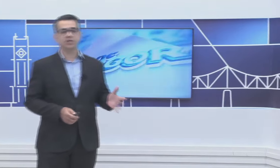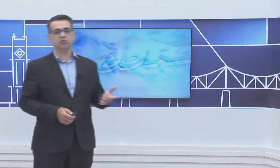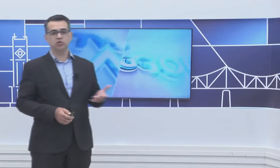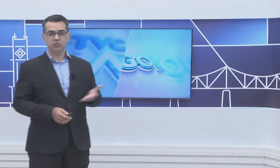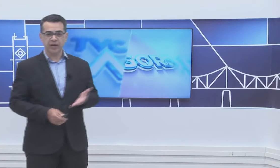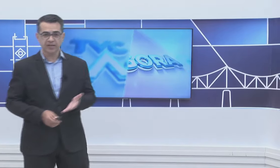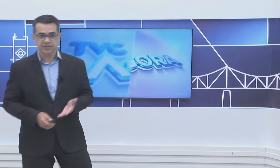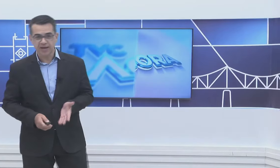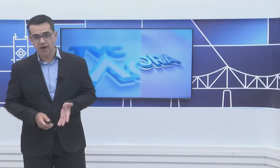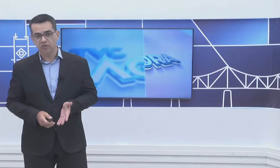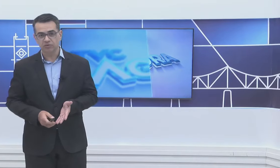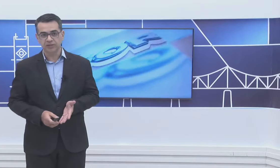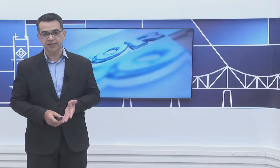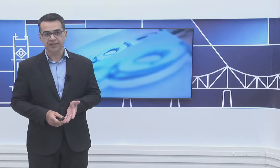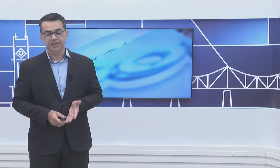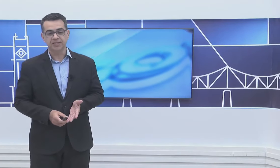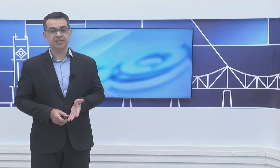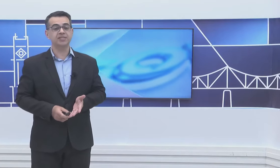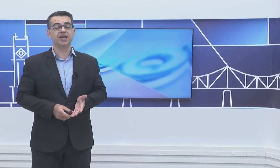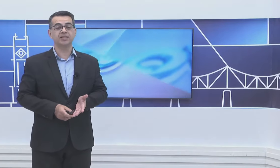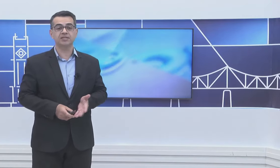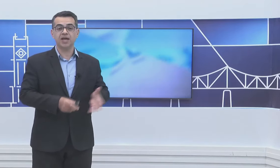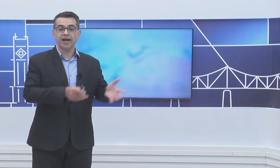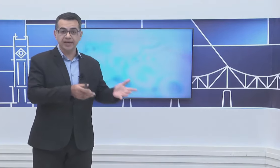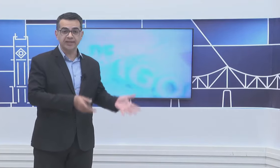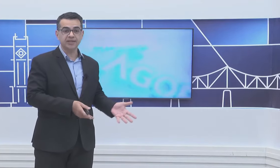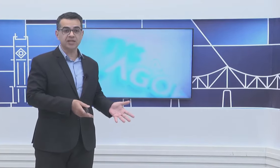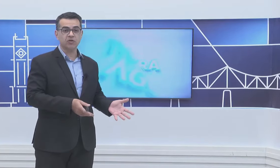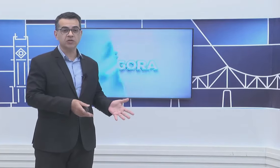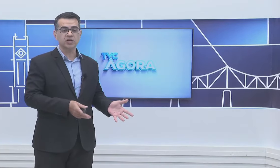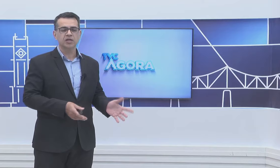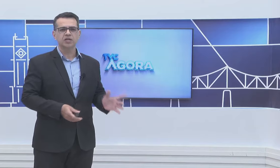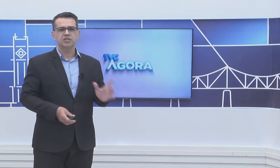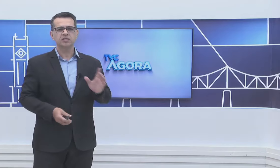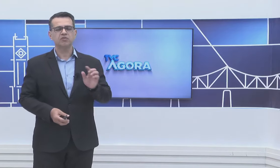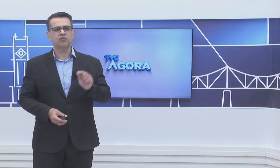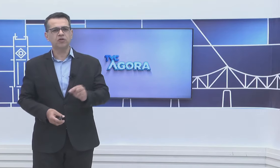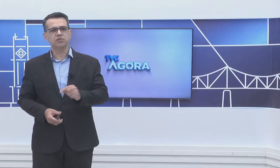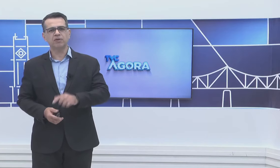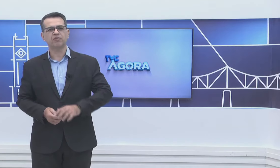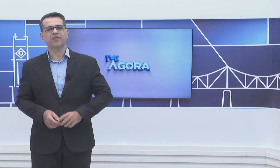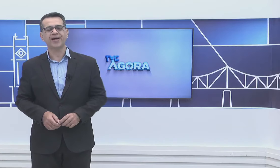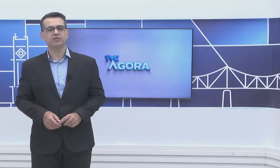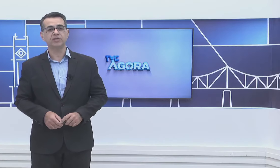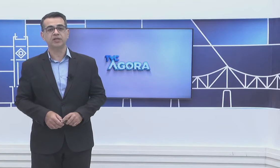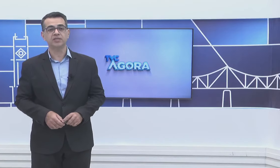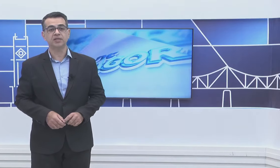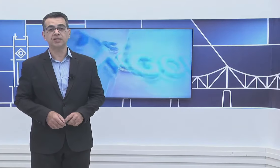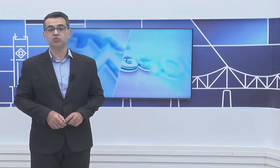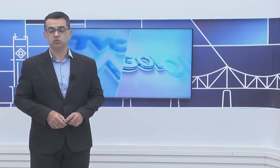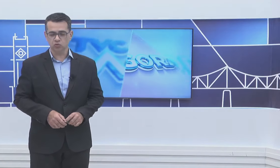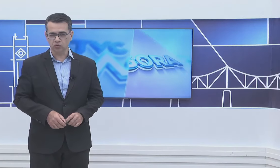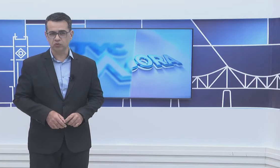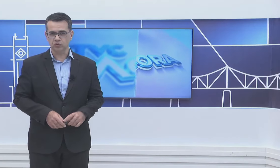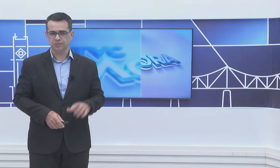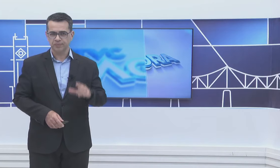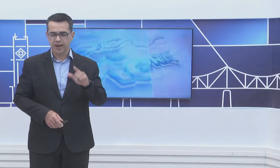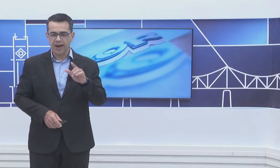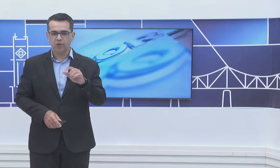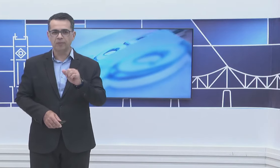de um casal, né? Gestantes aqui em Três Lagos, se não fosse pelo fato deles serem surdos. Acompanhe